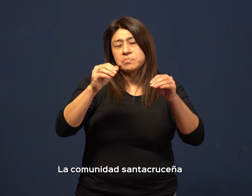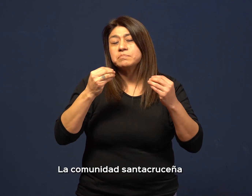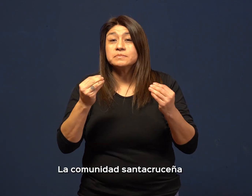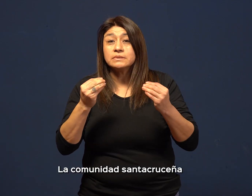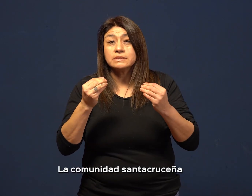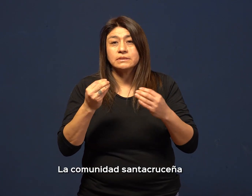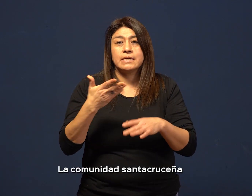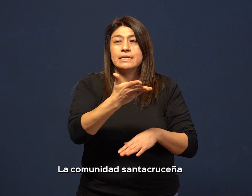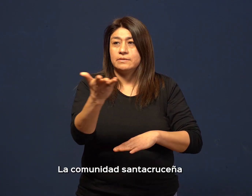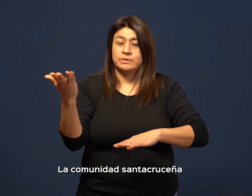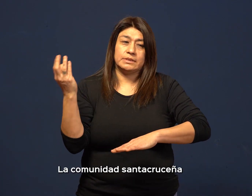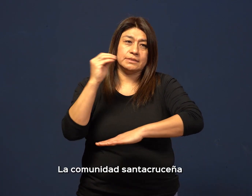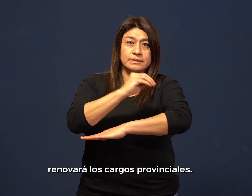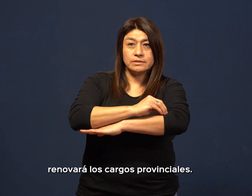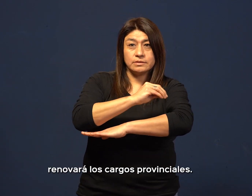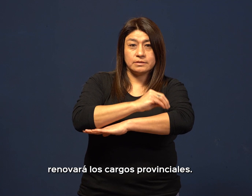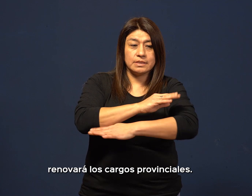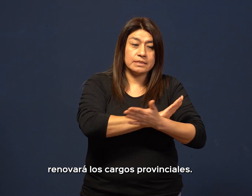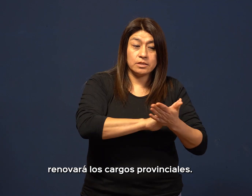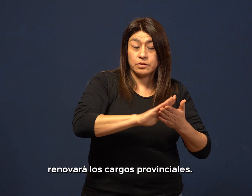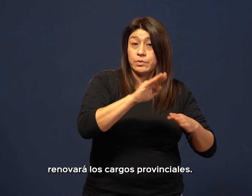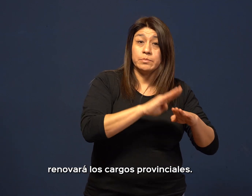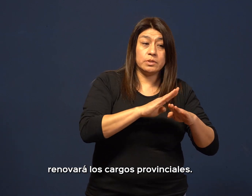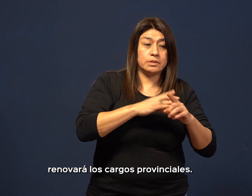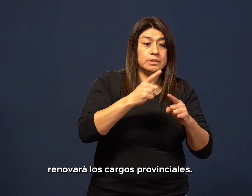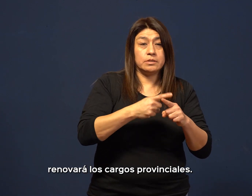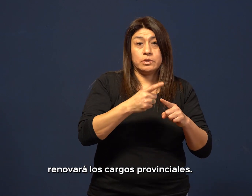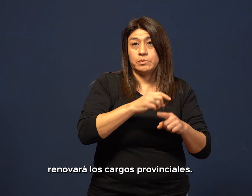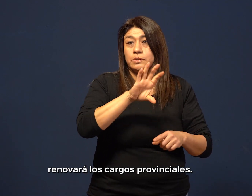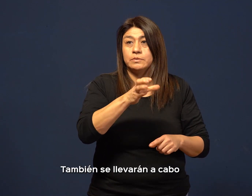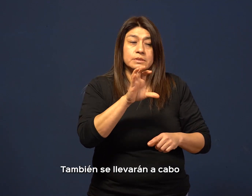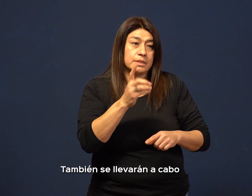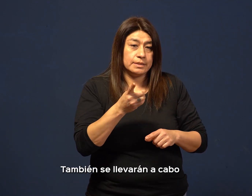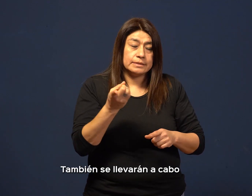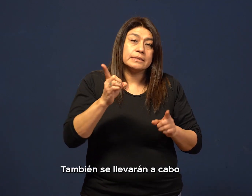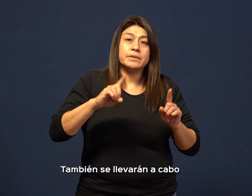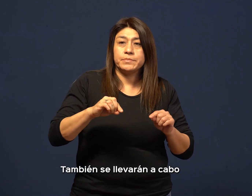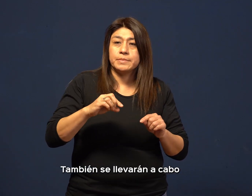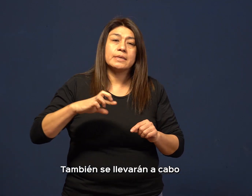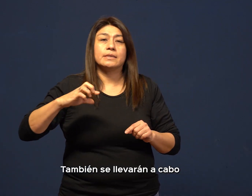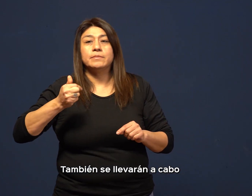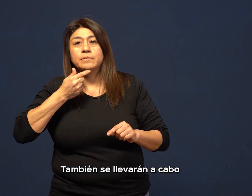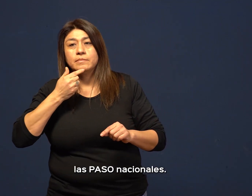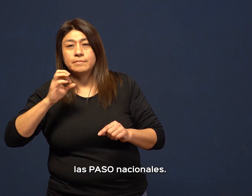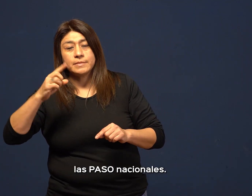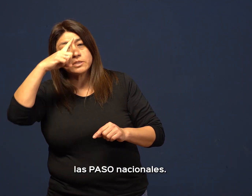comunidad santacruceña renovará los cargos provinciales. También se llevarán a cabo las PASO